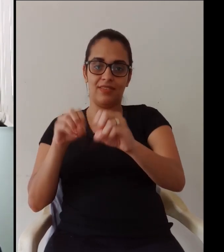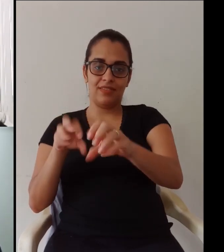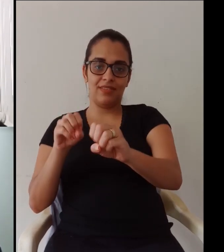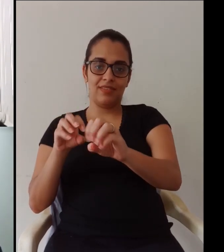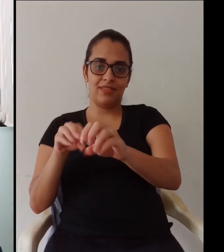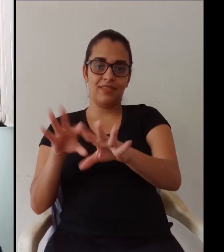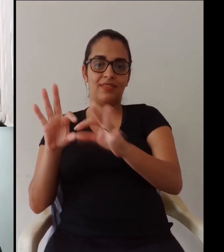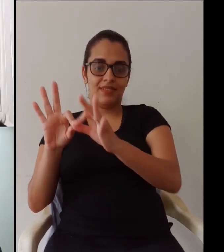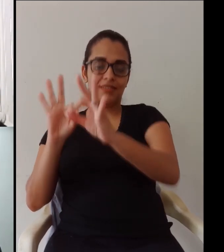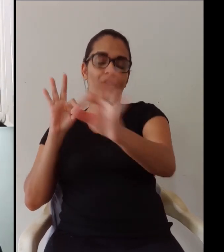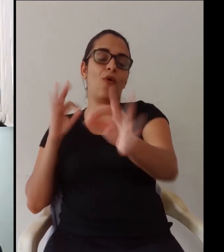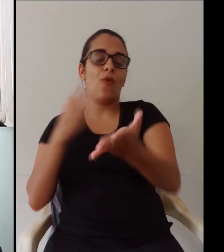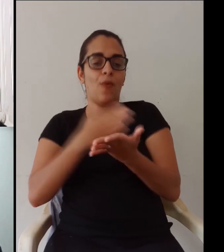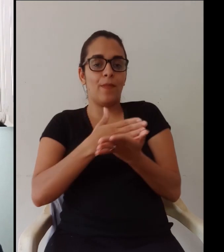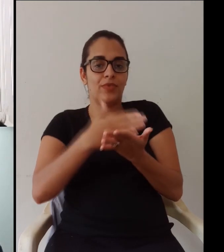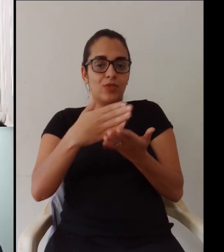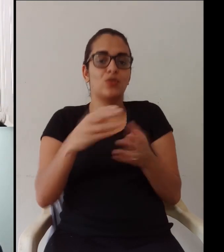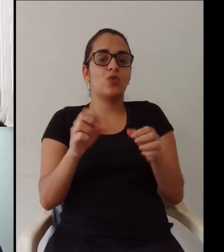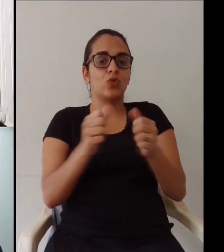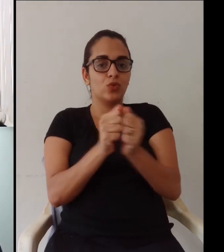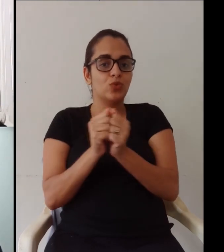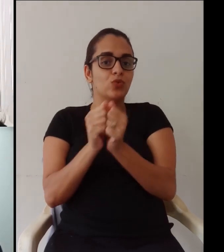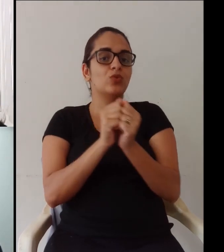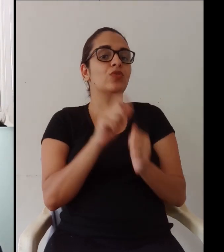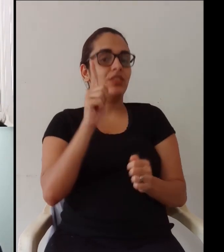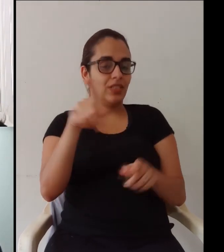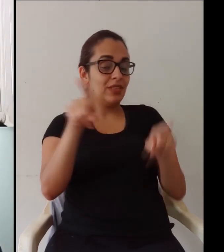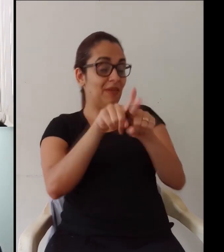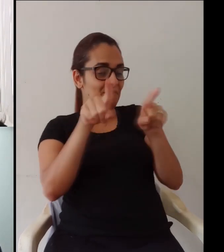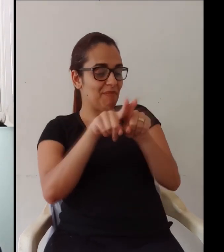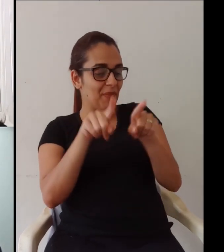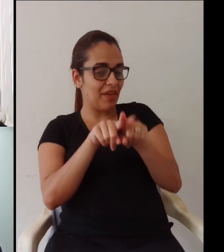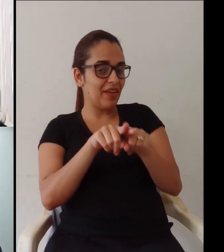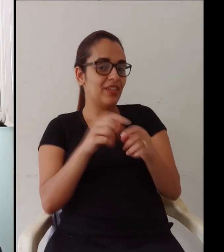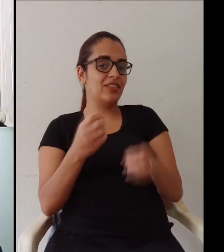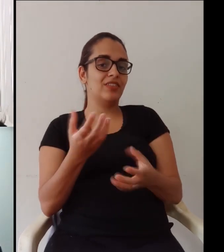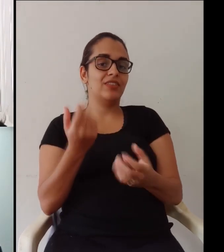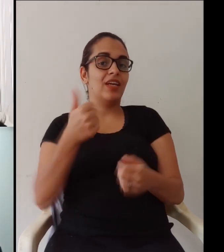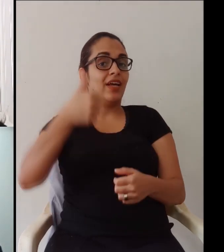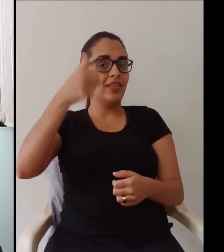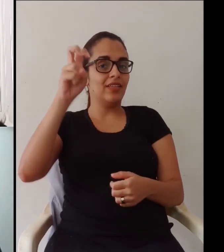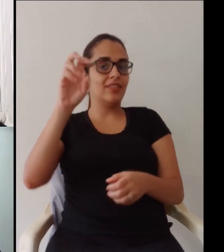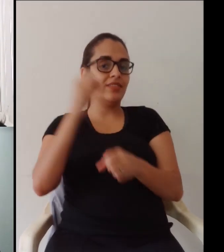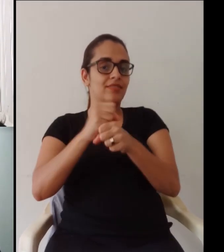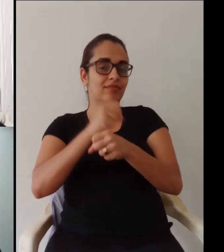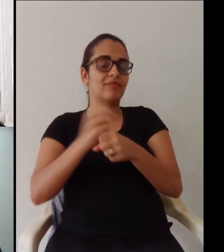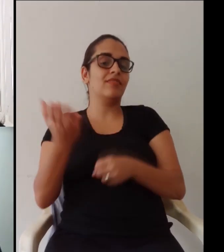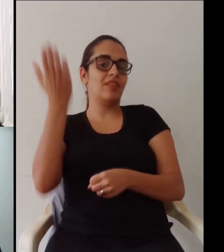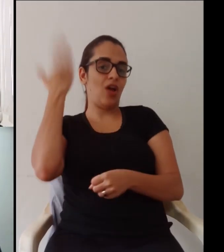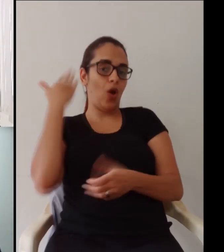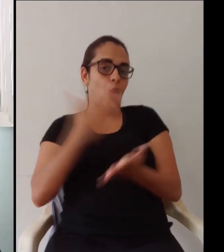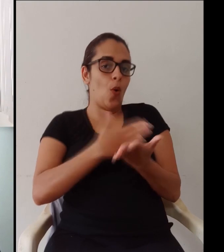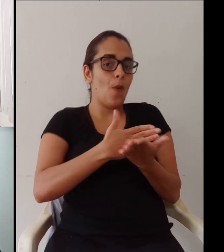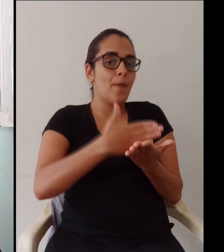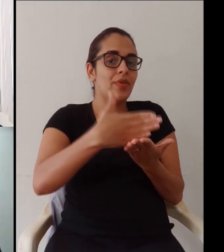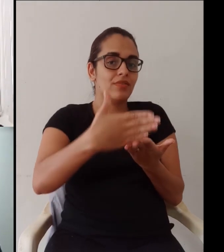CEPHOR, né? Que a nossa história se confunde muito, a experiência em EAD com a história do CEPHOR, porque nós começamos juntos,